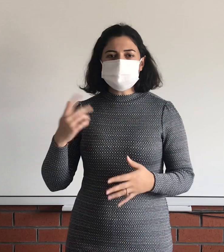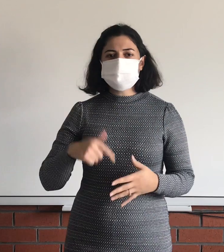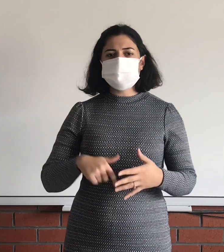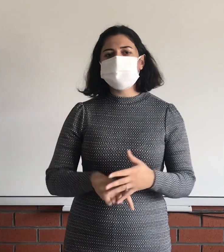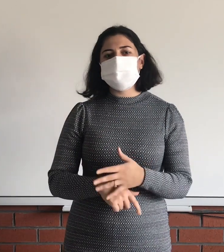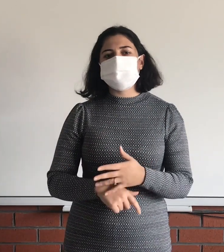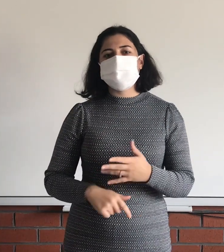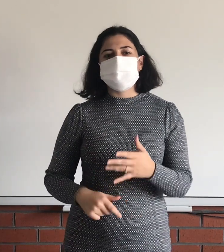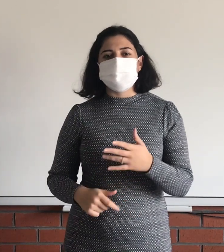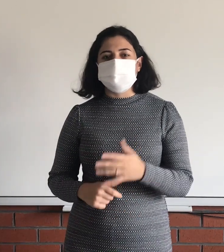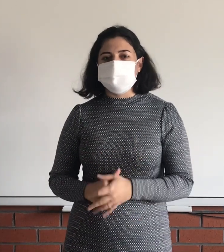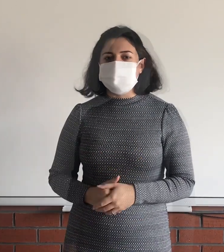Şimdi hep birlikte hareketlere geçelim.